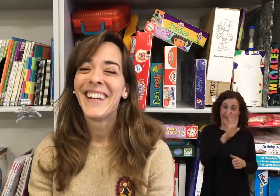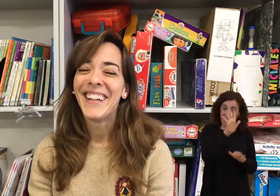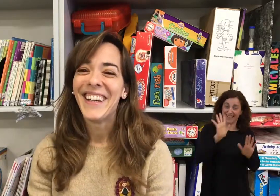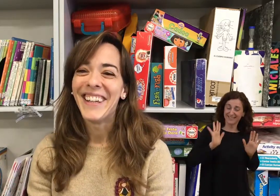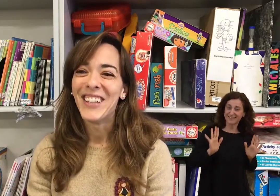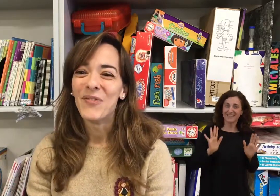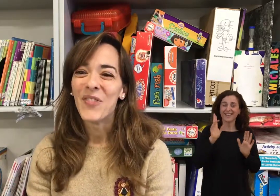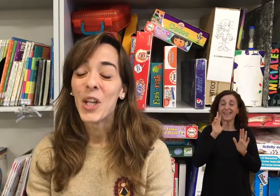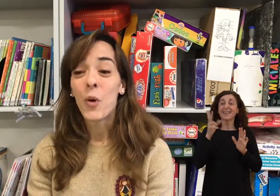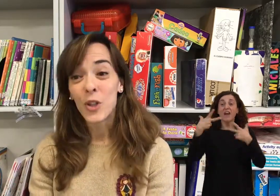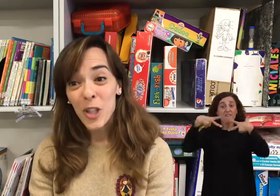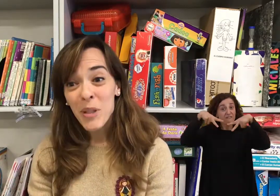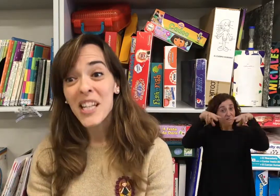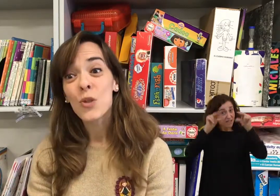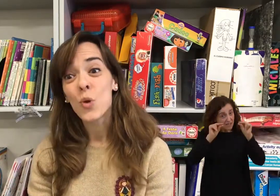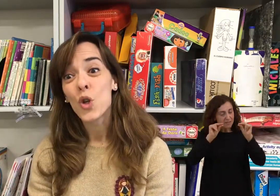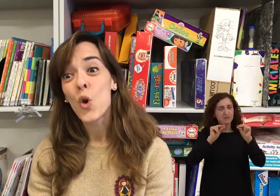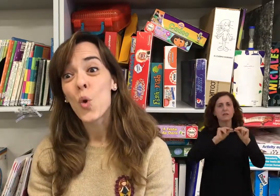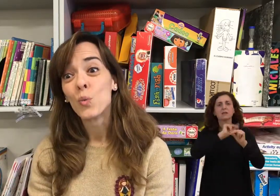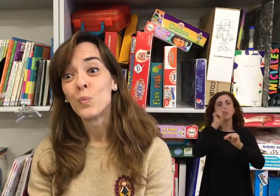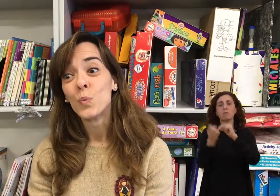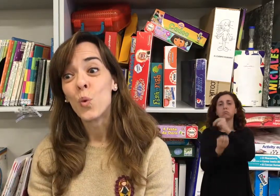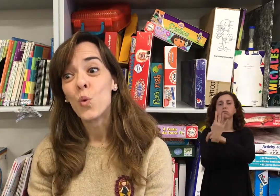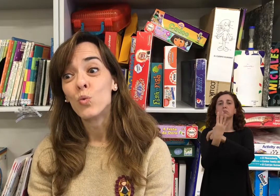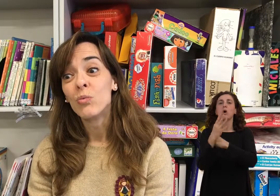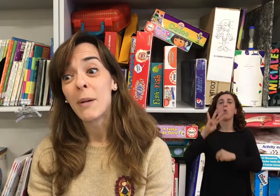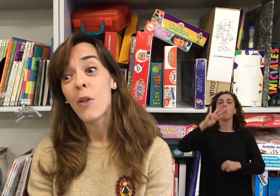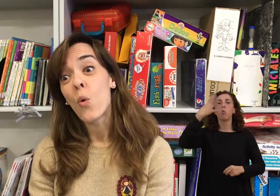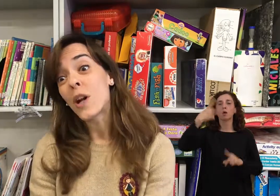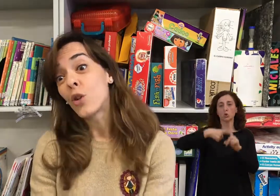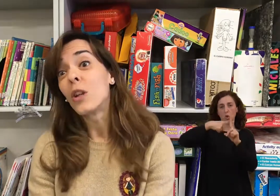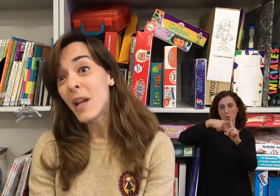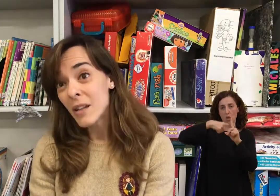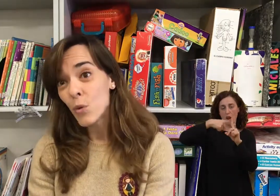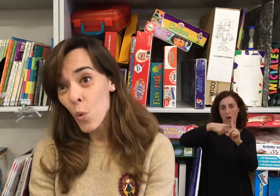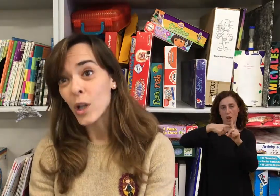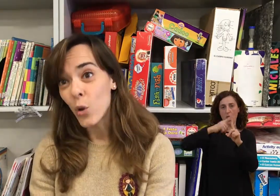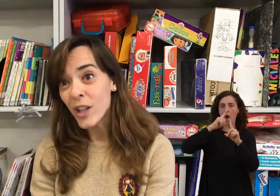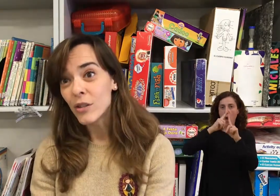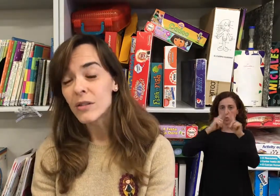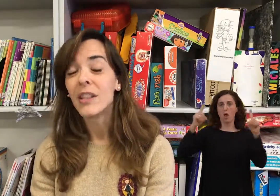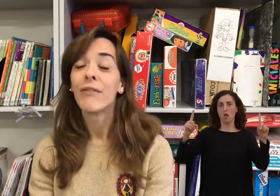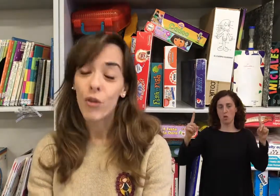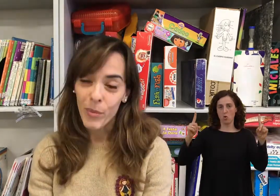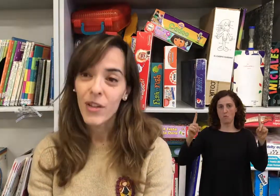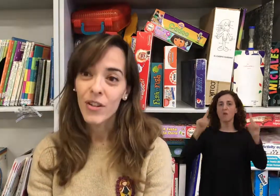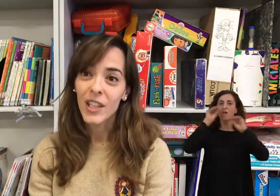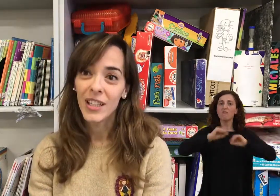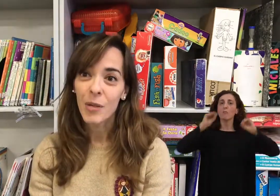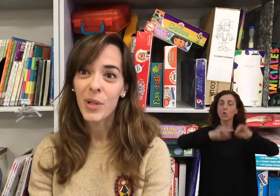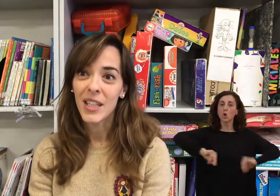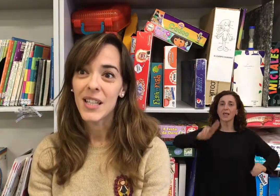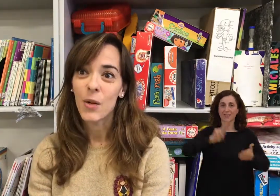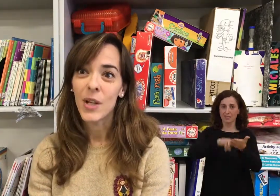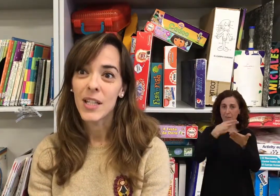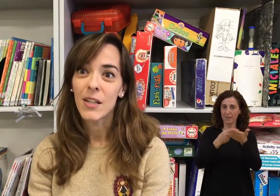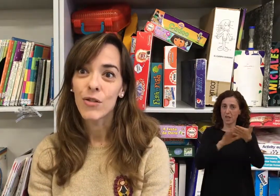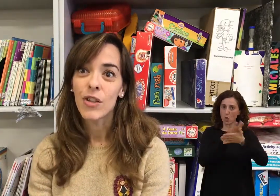Y cuando terminé surgió un llamado cuarto nivel, cuarto año de formación de intérpretes de lengua de signos